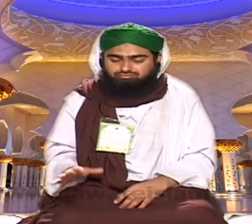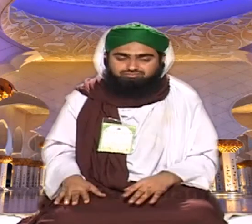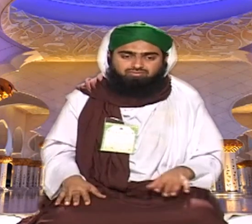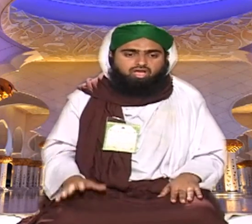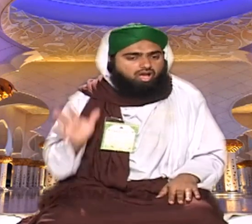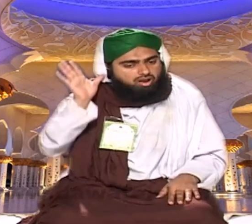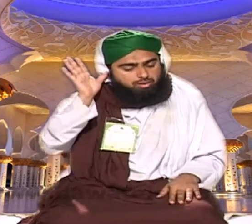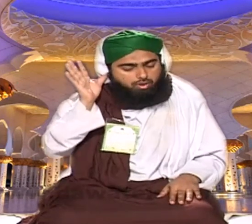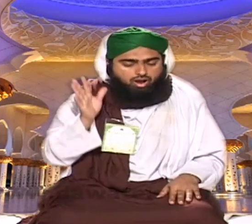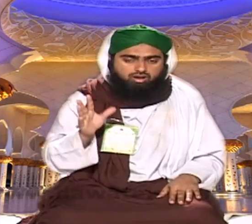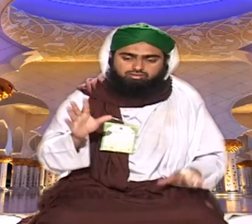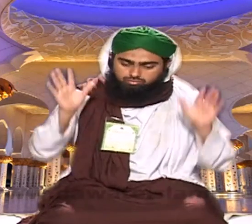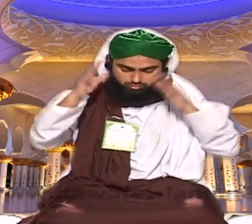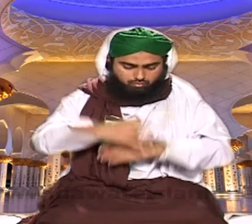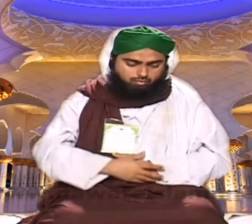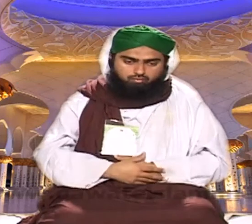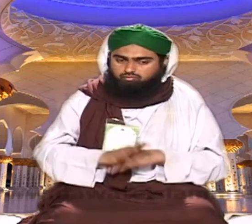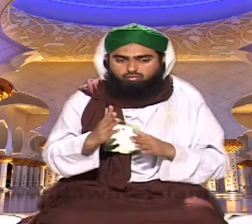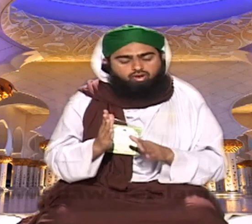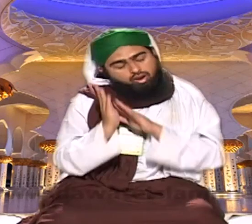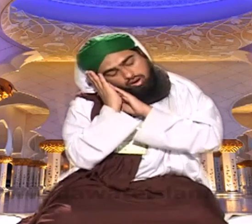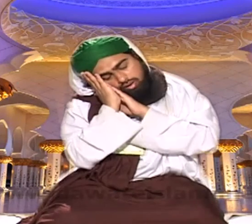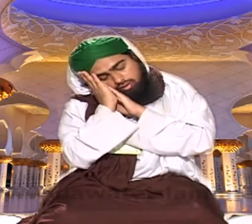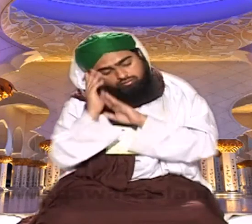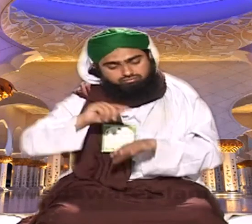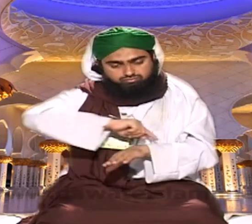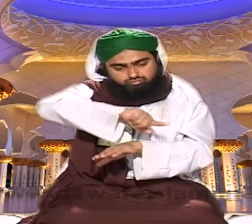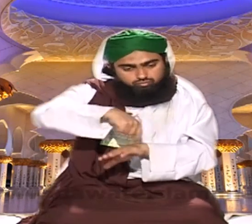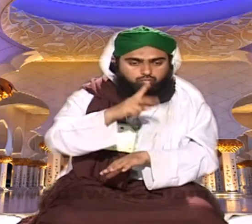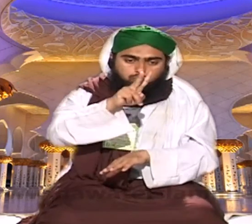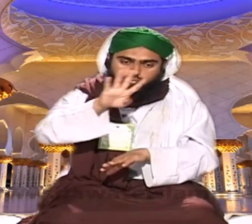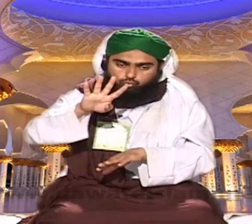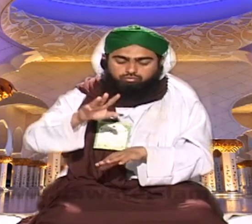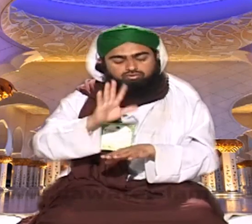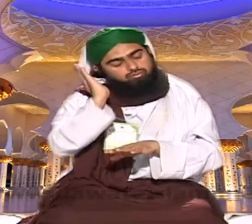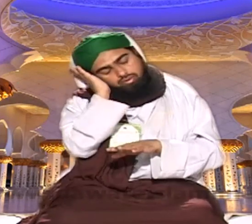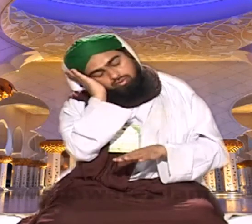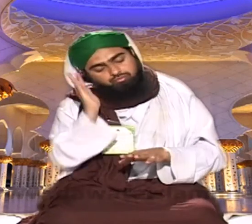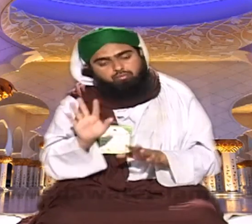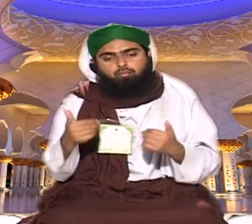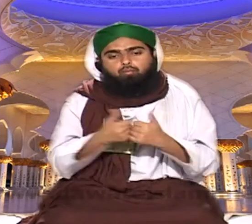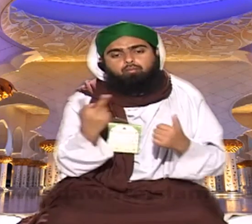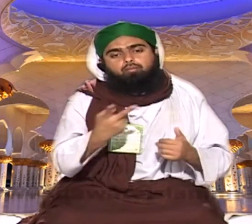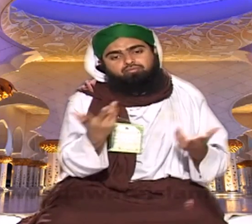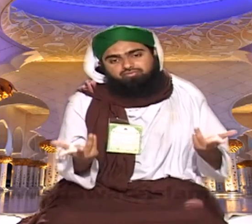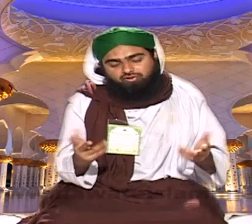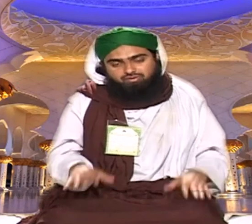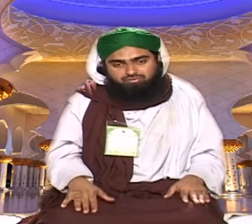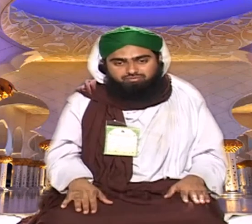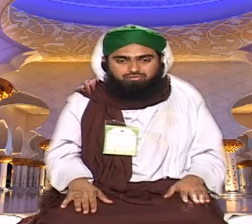بھر جو نماز پڑھے بغیر جو نماز پڑھے بغیر سویا رہتا ہوں کو چوبیس بجانے دیجئے کوئی ایک تو گھڑی